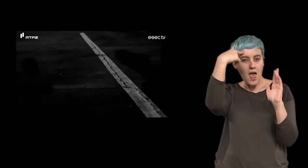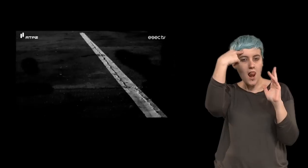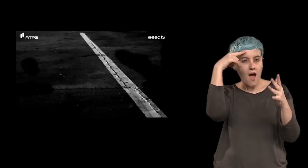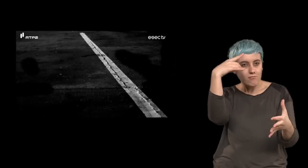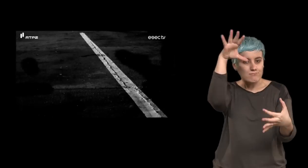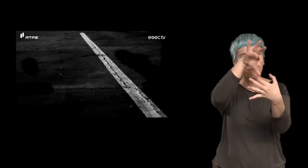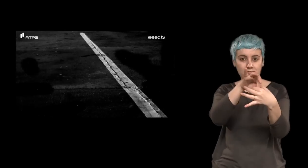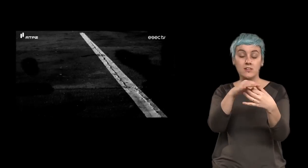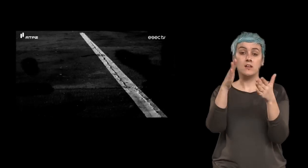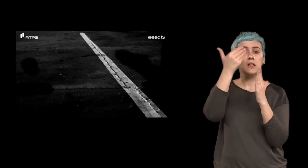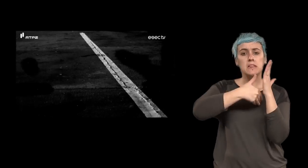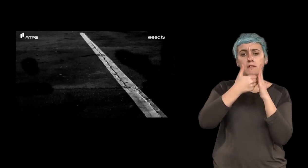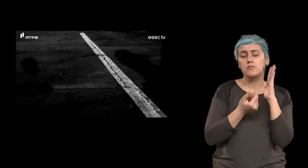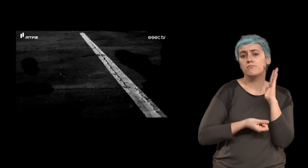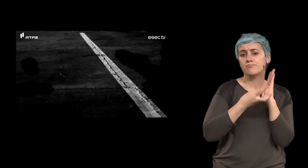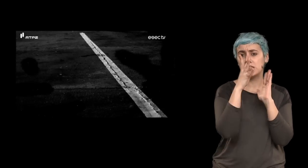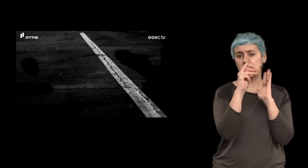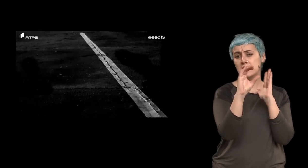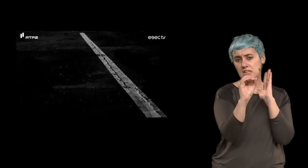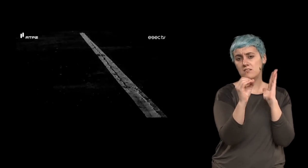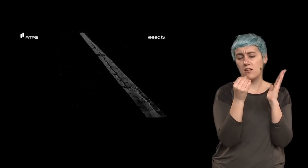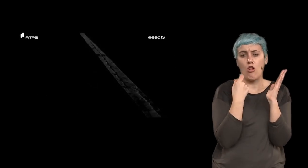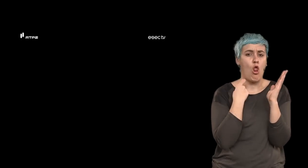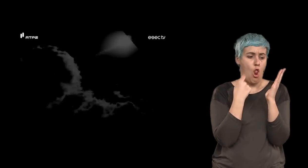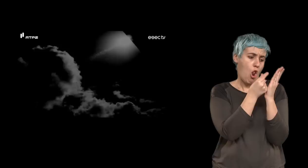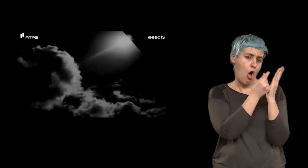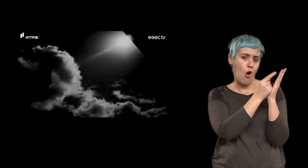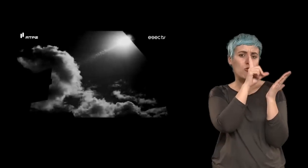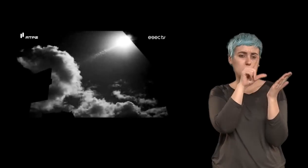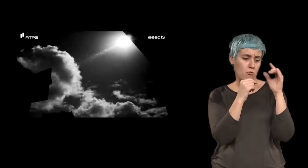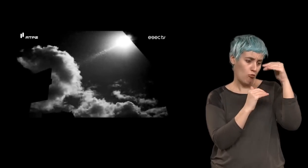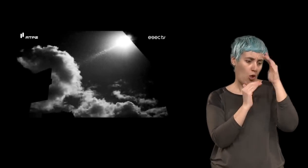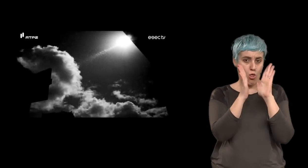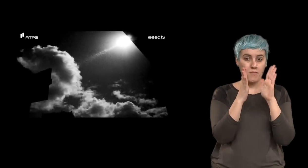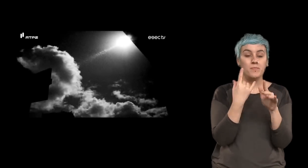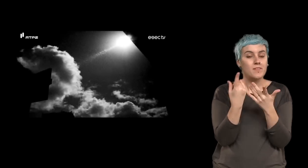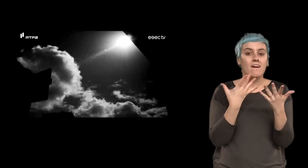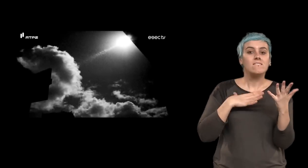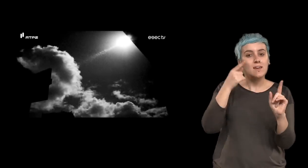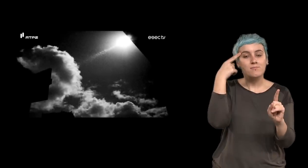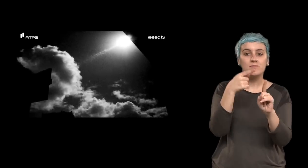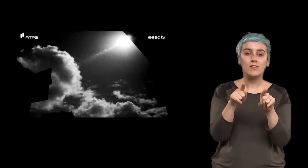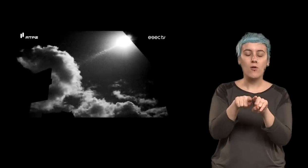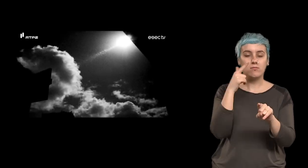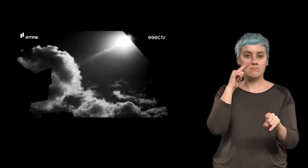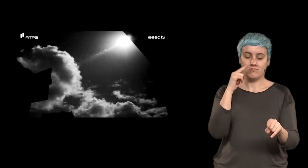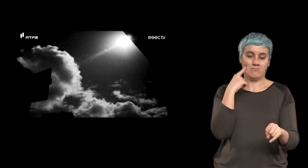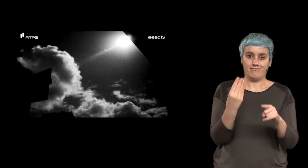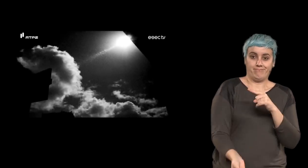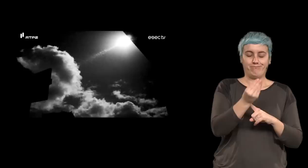O livro tem 30 páginas, facto é um livro pequeno, não é? É pequeno em formato e um pequeno em número de páginas. O que eu quero jogar é realmente com esta aparente contradição, não